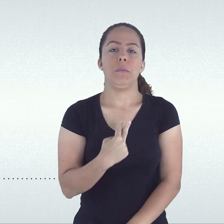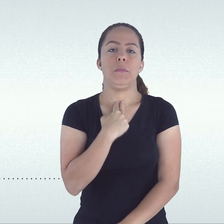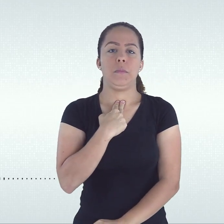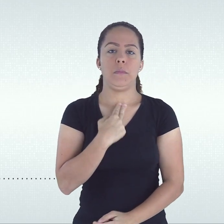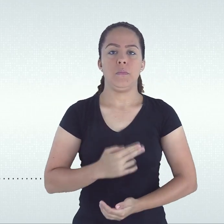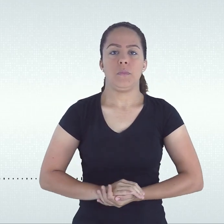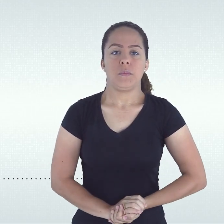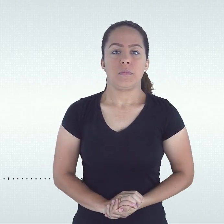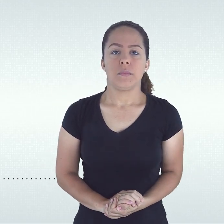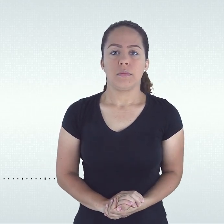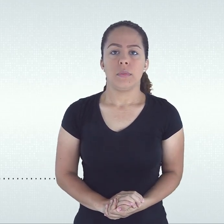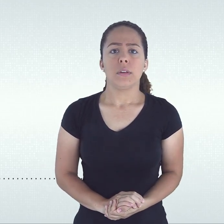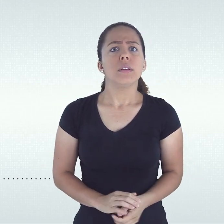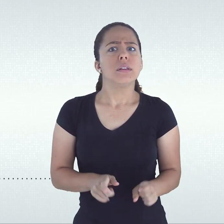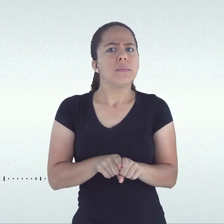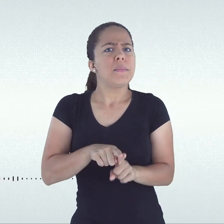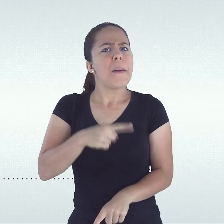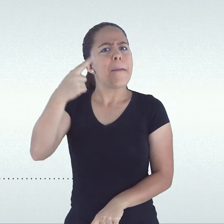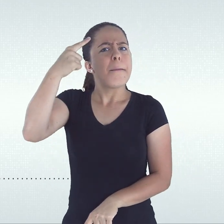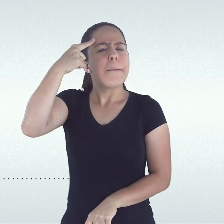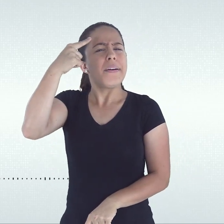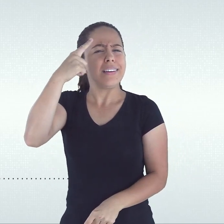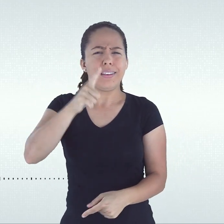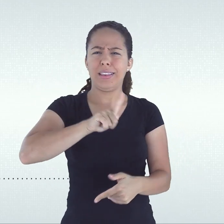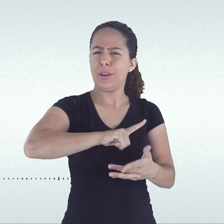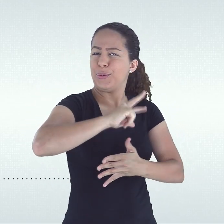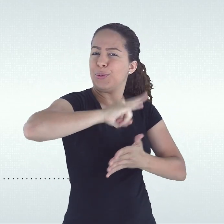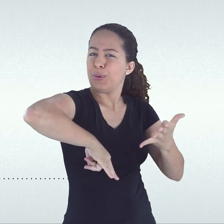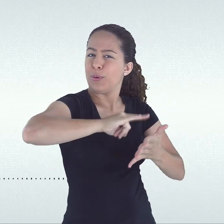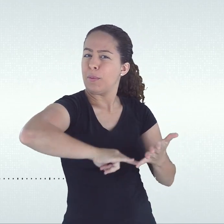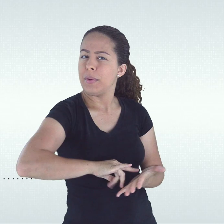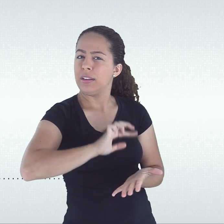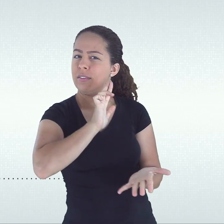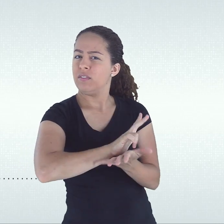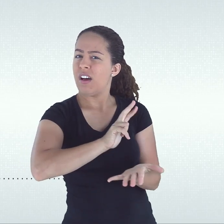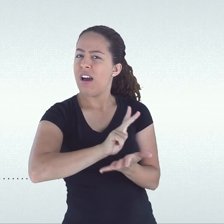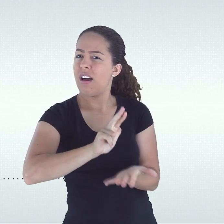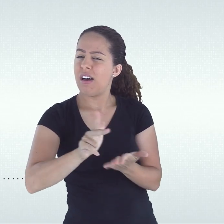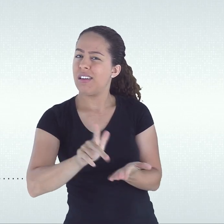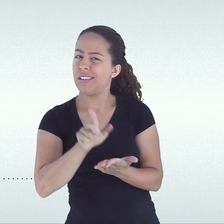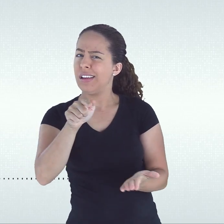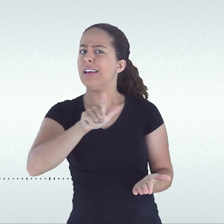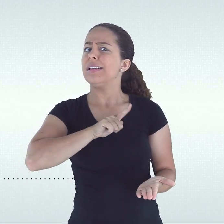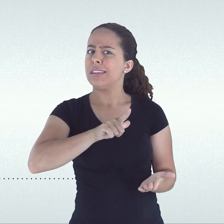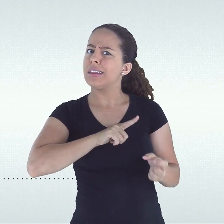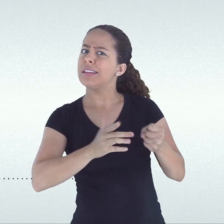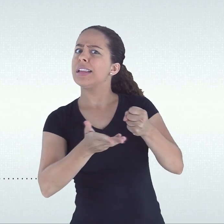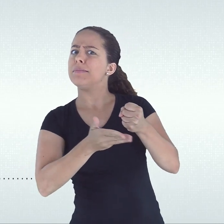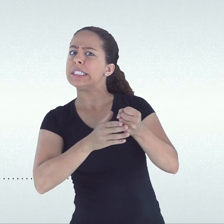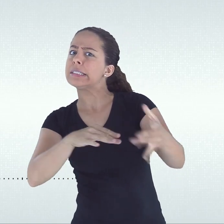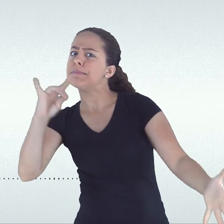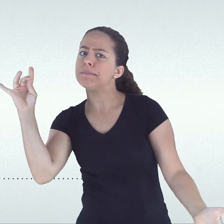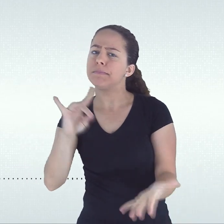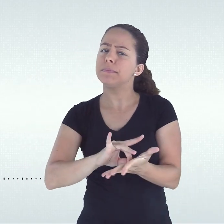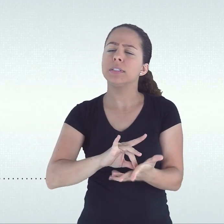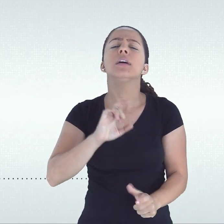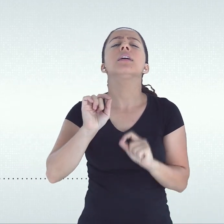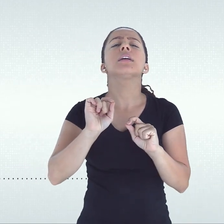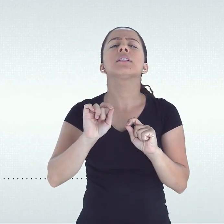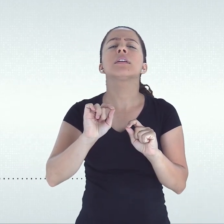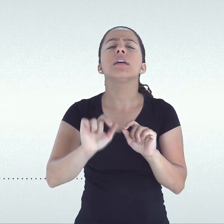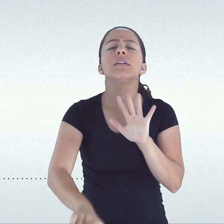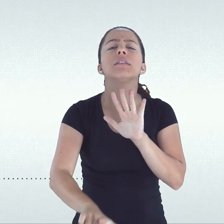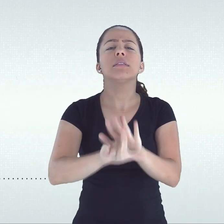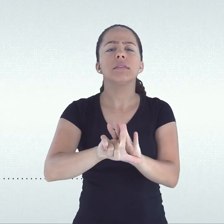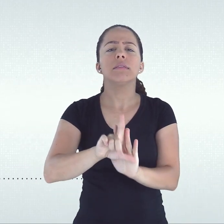documento tem suas bases legais na nova configuração trazida pela Lei de Diretrizes e Bases da Educação Nacional,